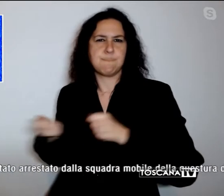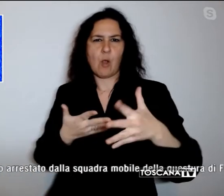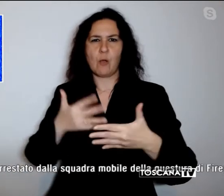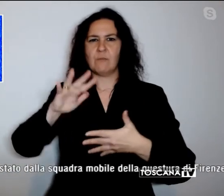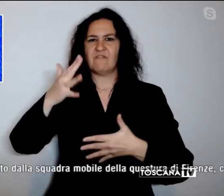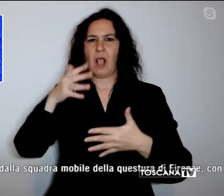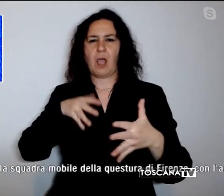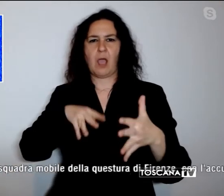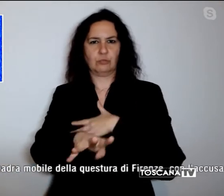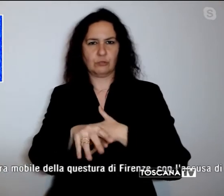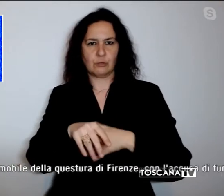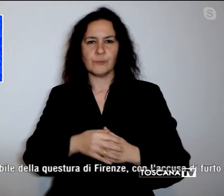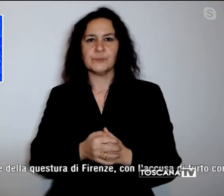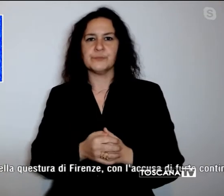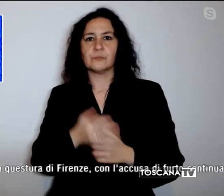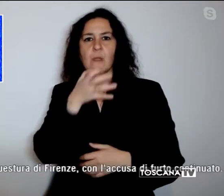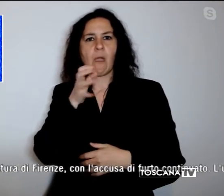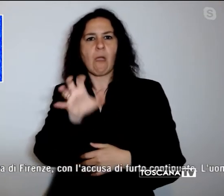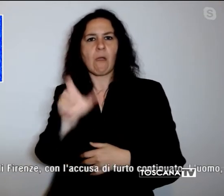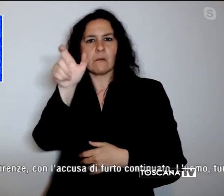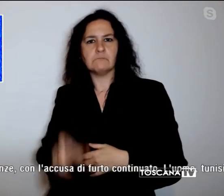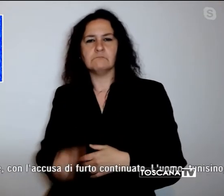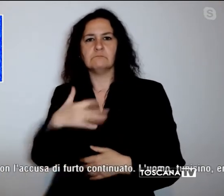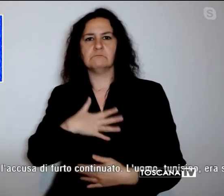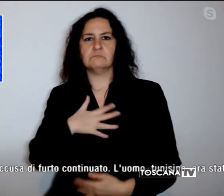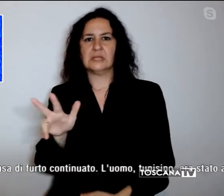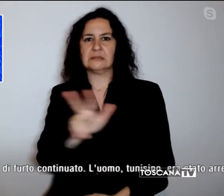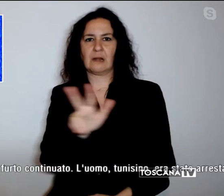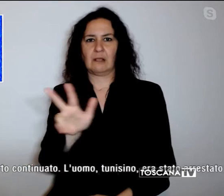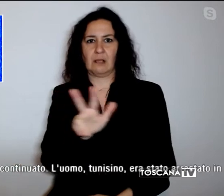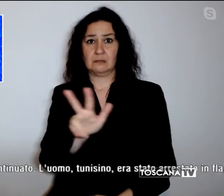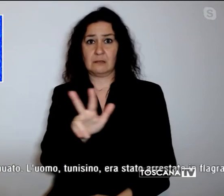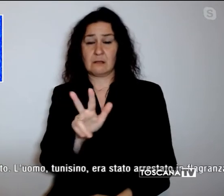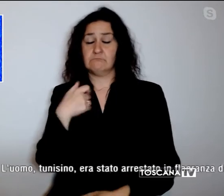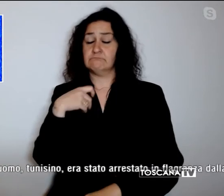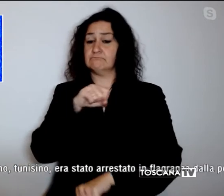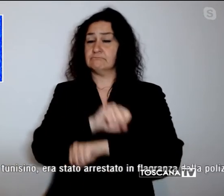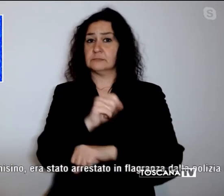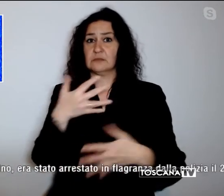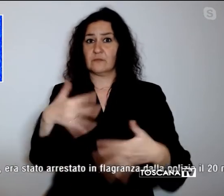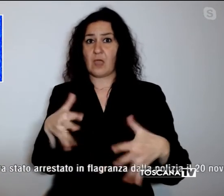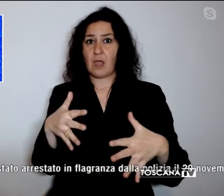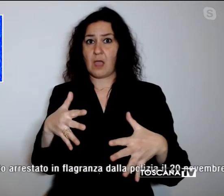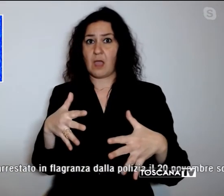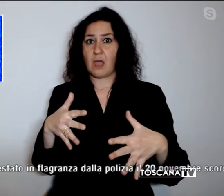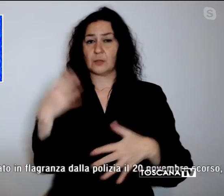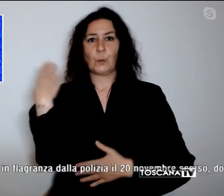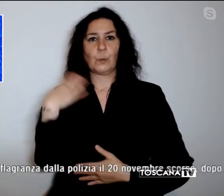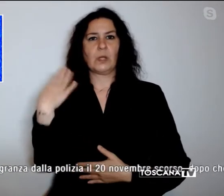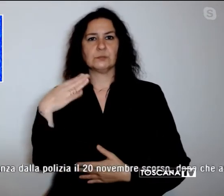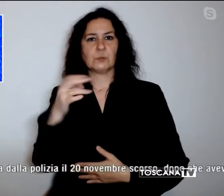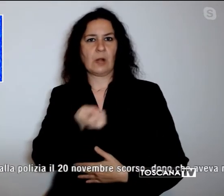Con questa accusa un 33enne è stato arrestato dalla squadra mobile della Questura di Firenze